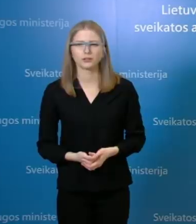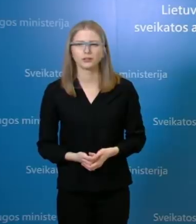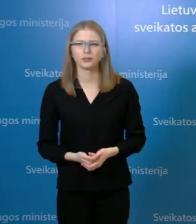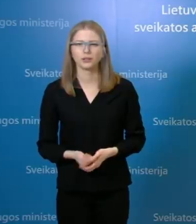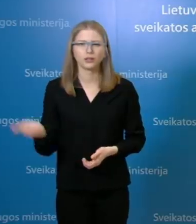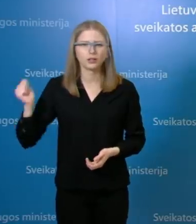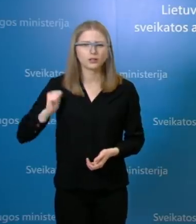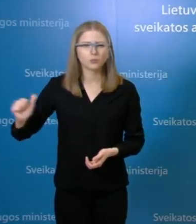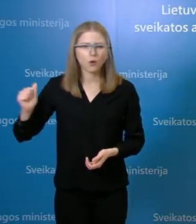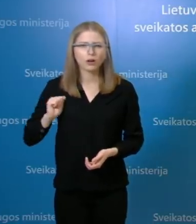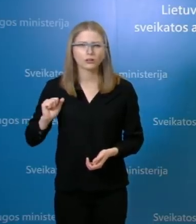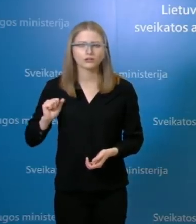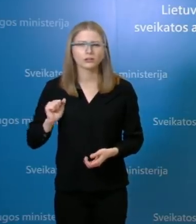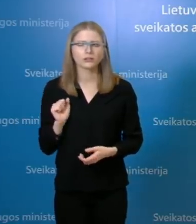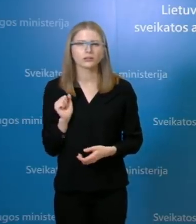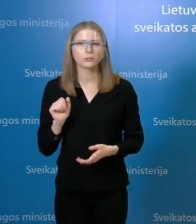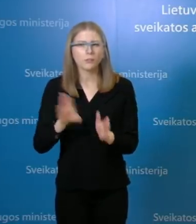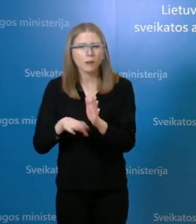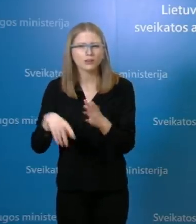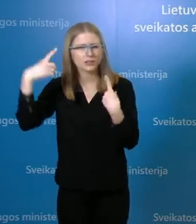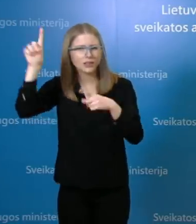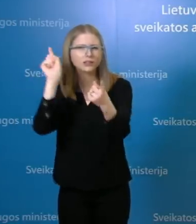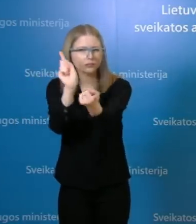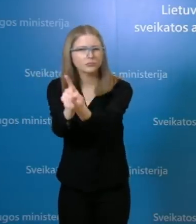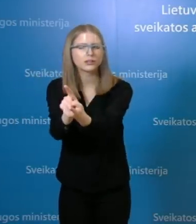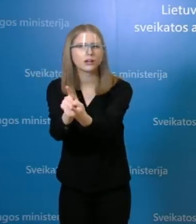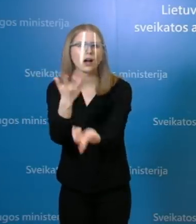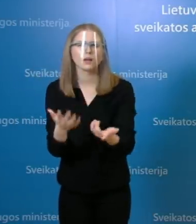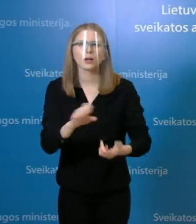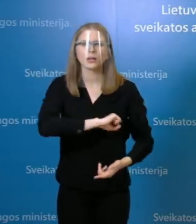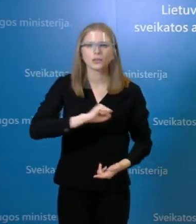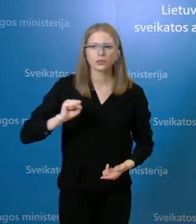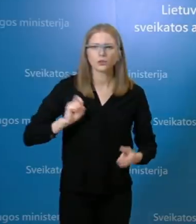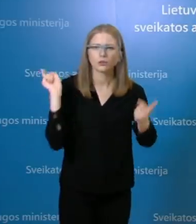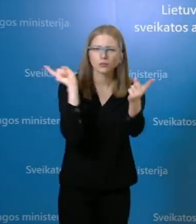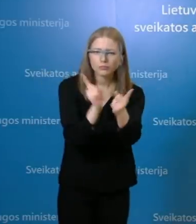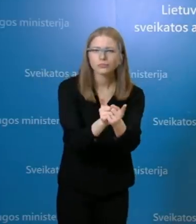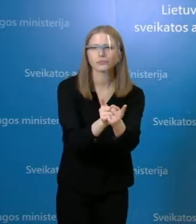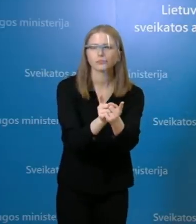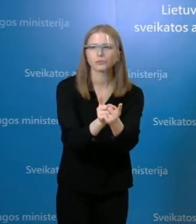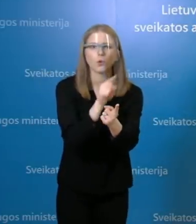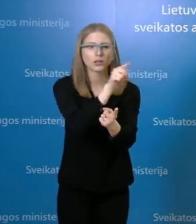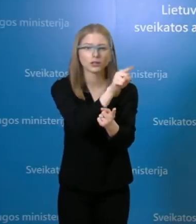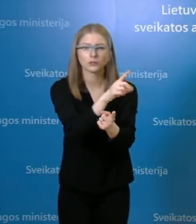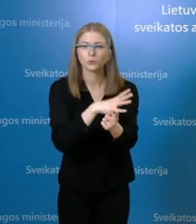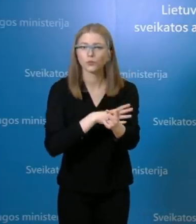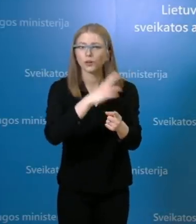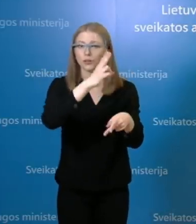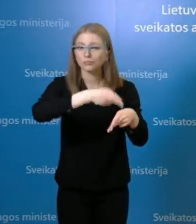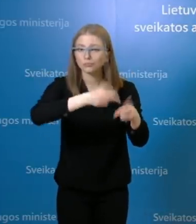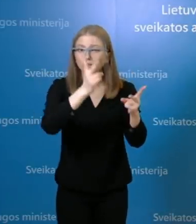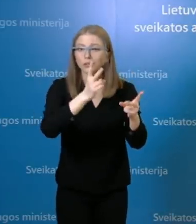jos susitiko su mediku, kuris sirgo ir po to jam nustatytas buvo koronavirusas ir nežinodamas užsikrėte